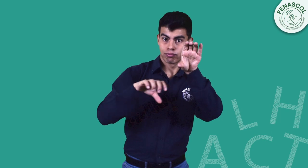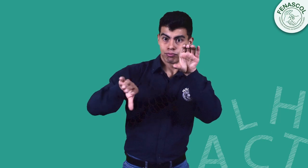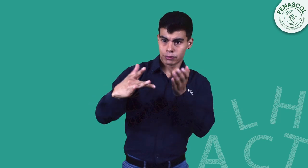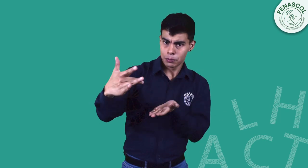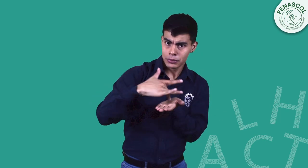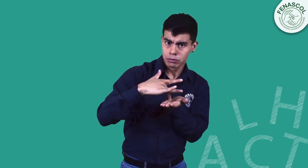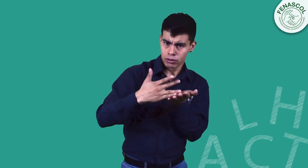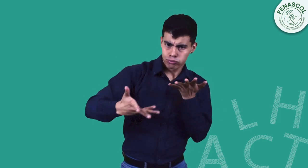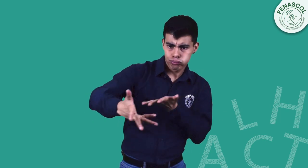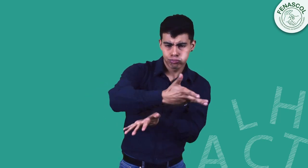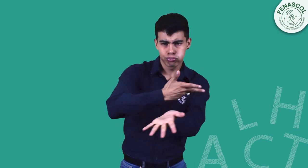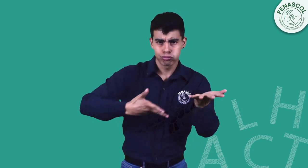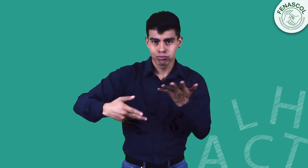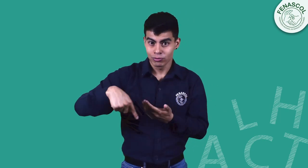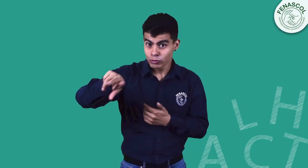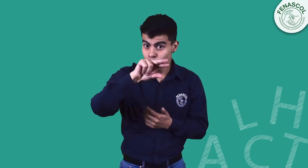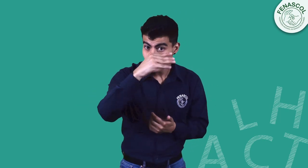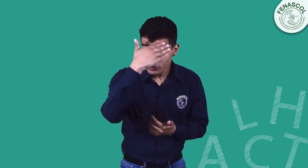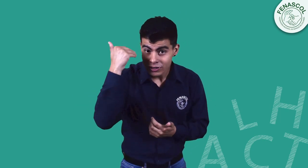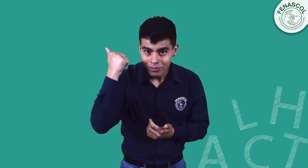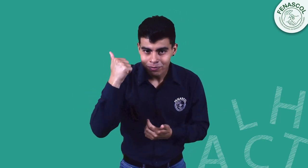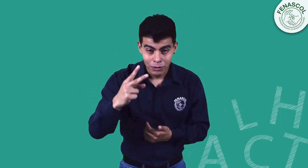participar, no te lo puedes perder. Nos vemos allí.